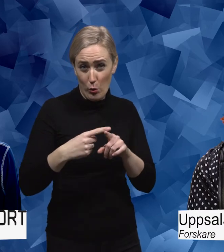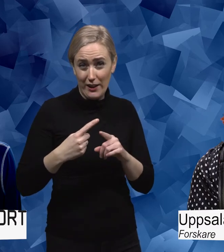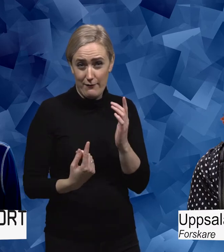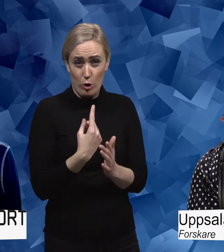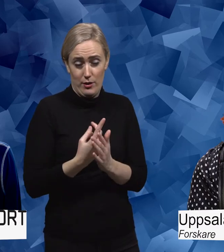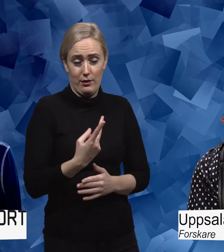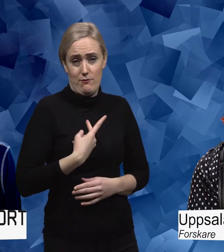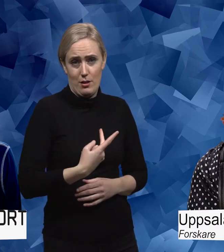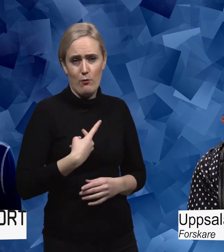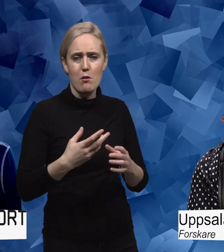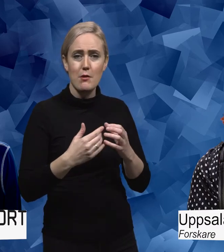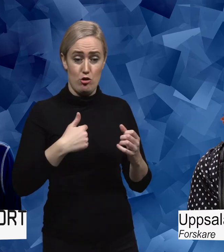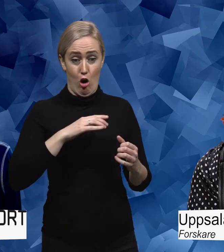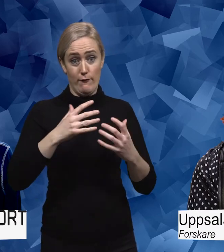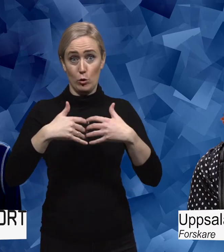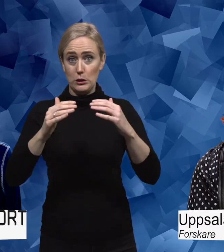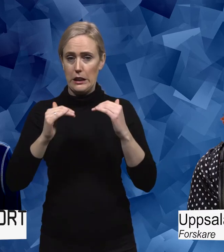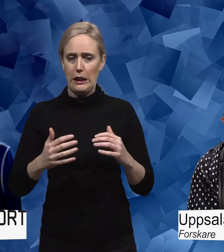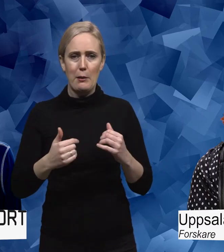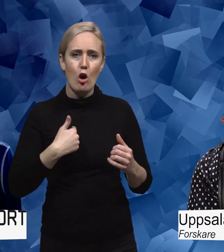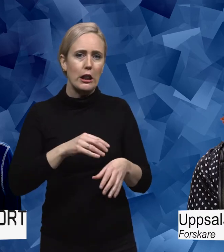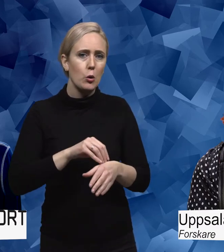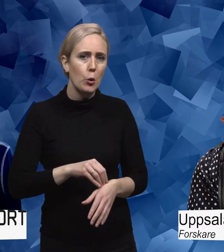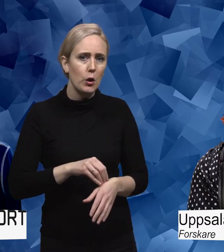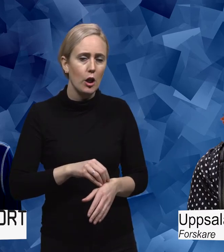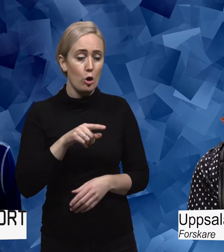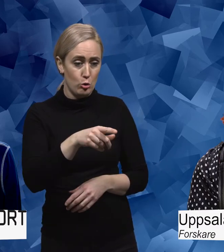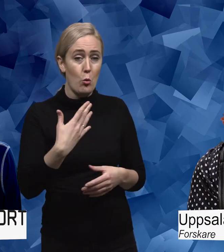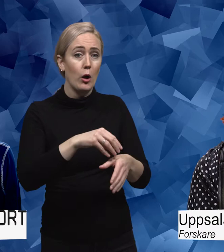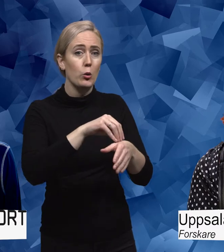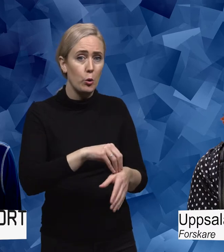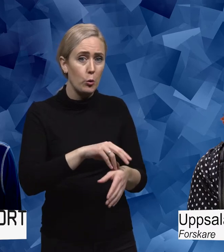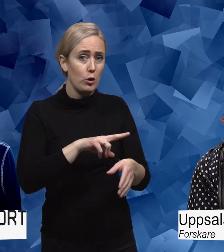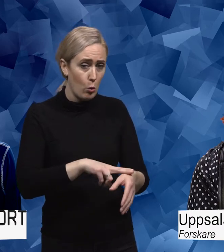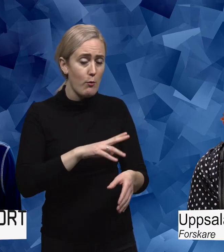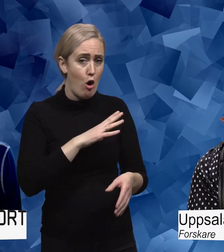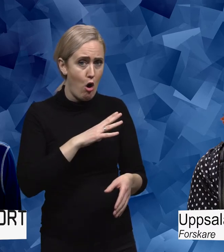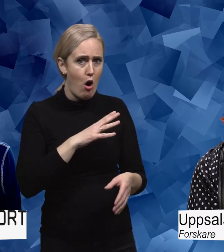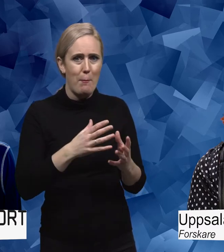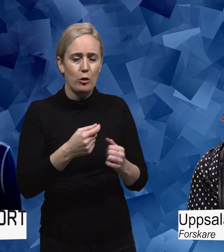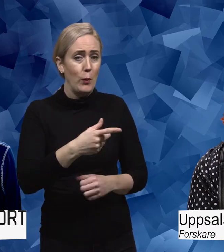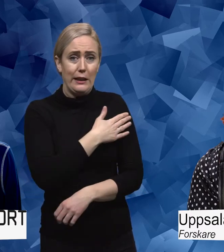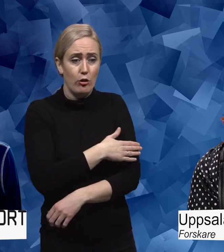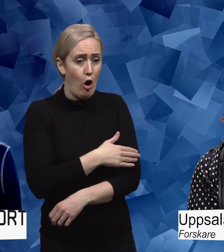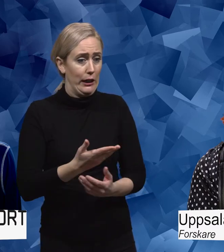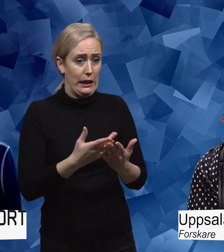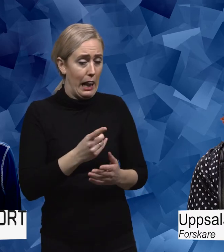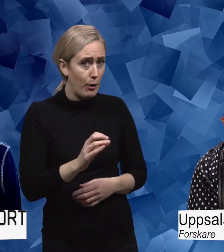men jag har ju en funktionsnedsättning men jag är inte sjuk. Du har en sjukdom men du är ju inte svag och du är inte hjälplös. Absolut, men jag har